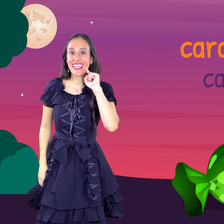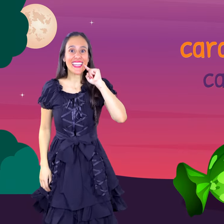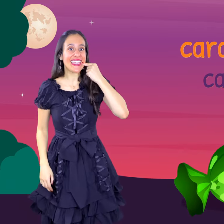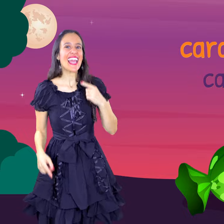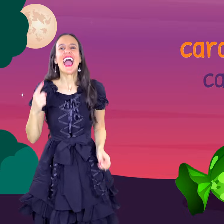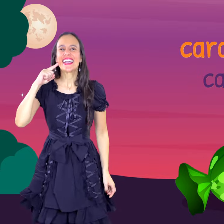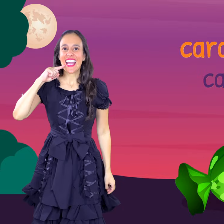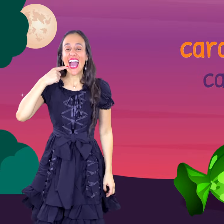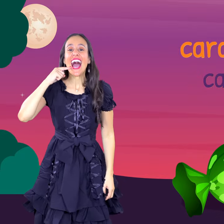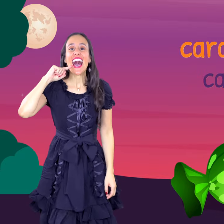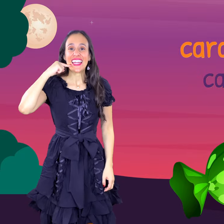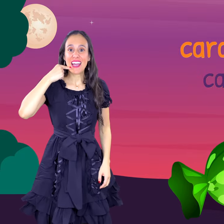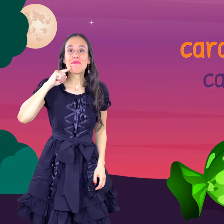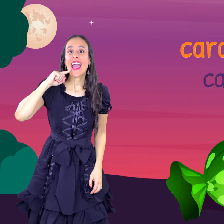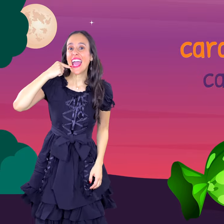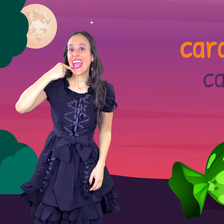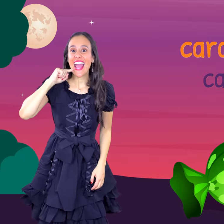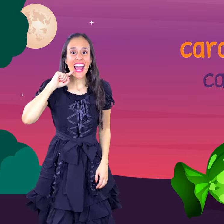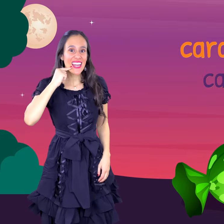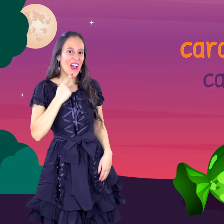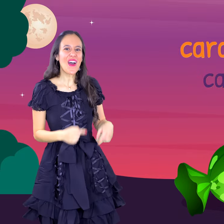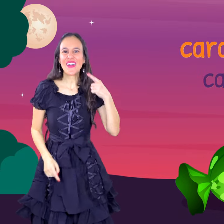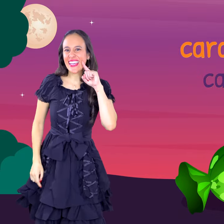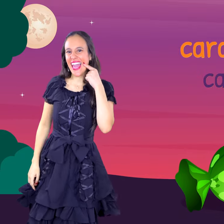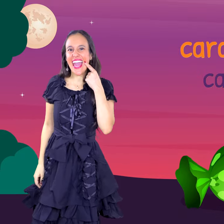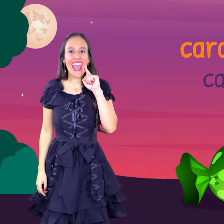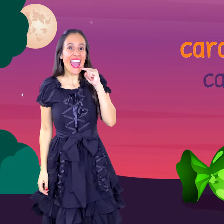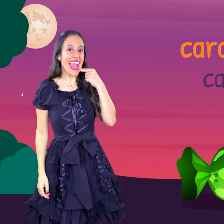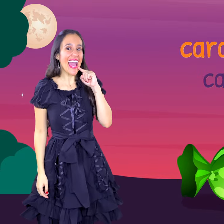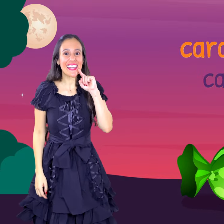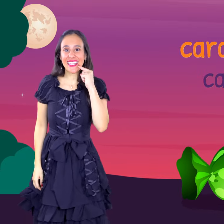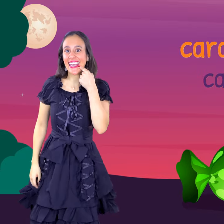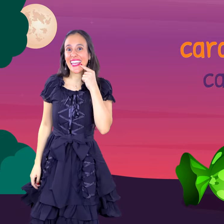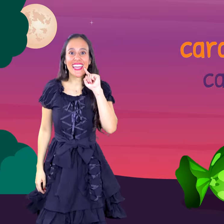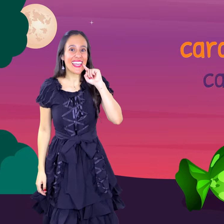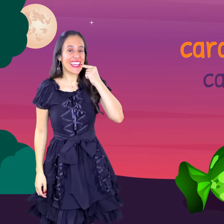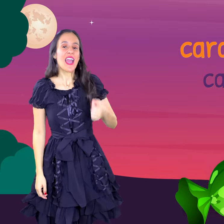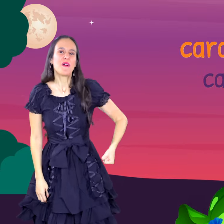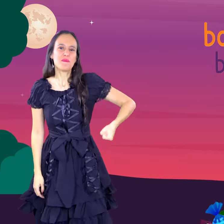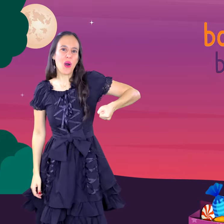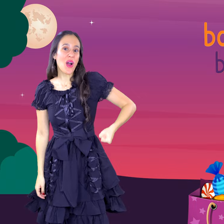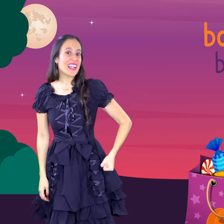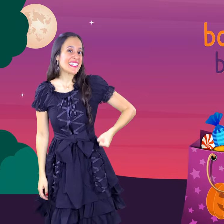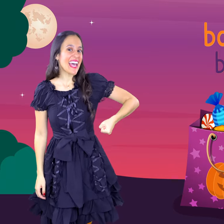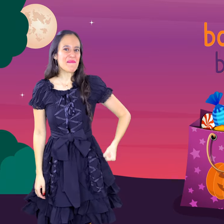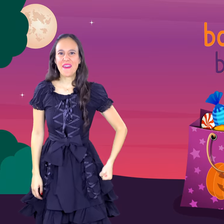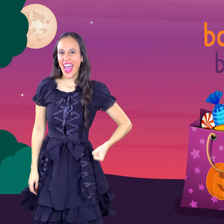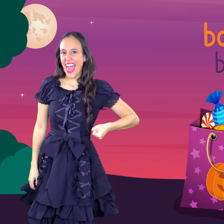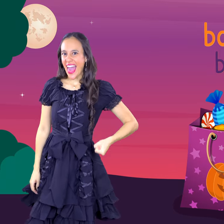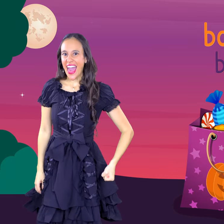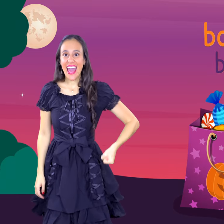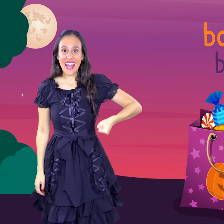caramelo candy Bolsa bag,